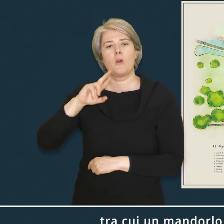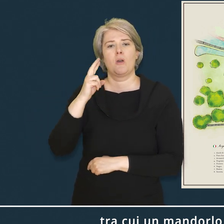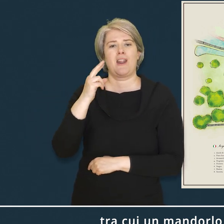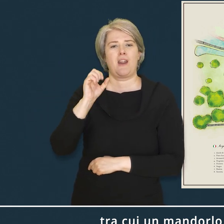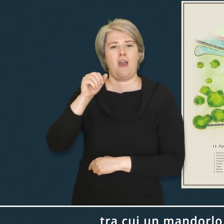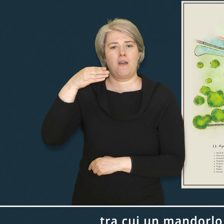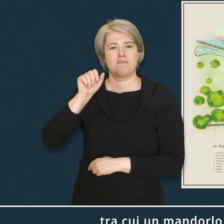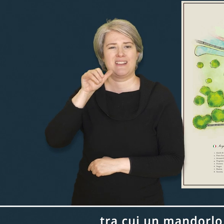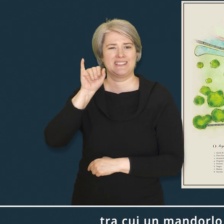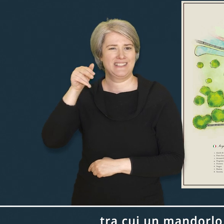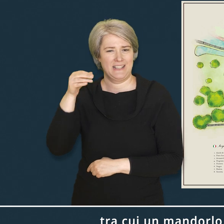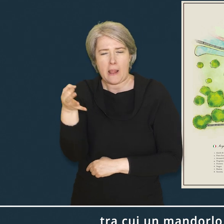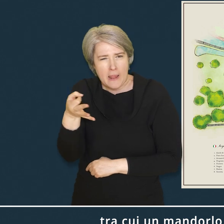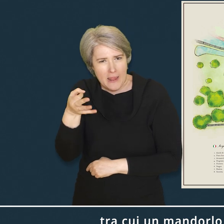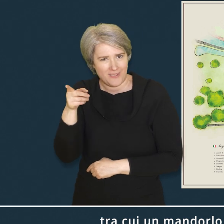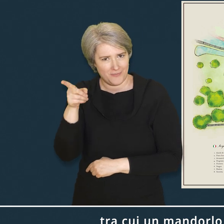un pruno E un ramasin